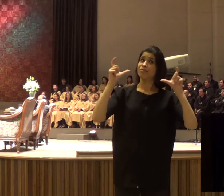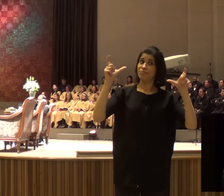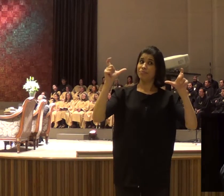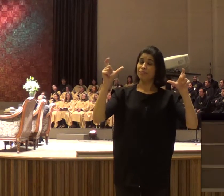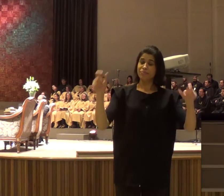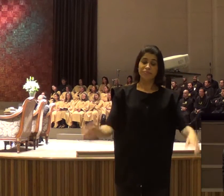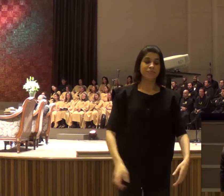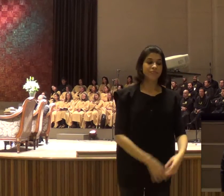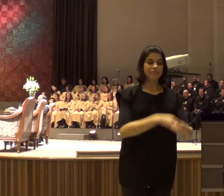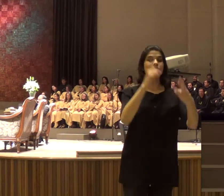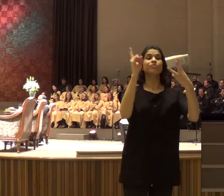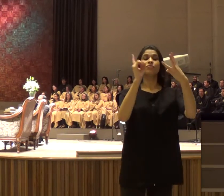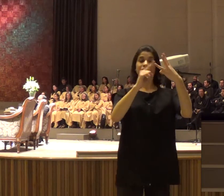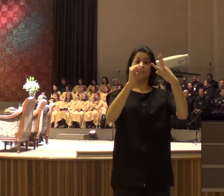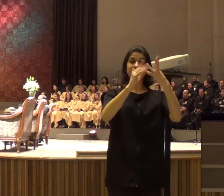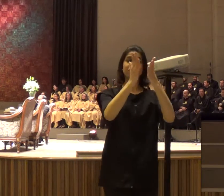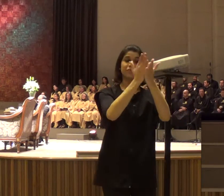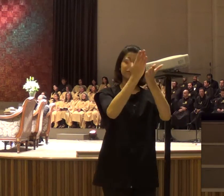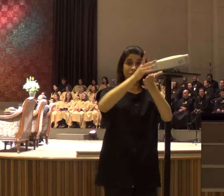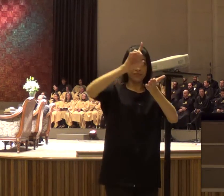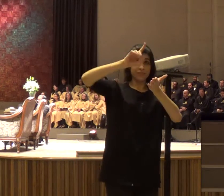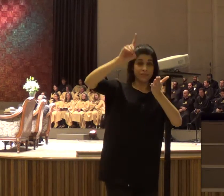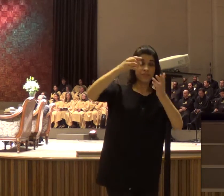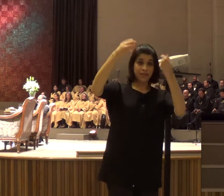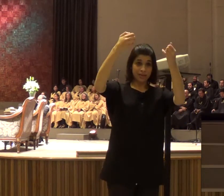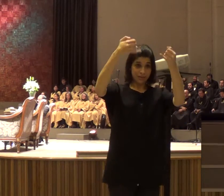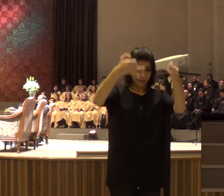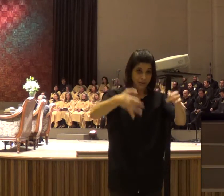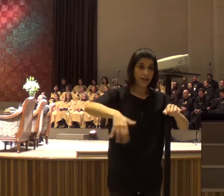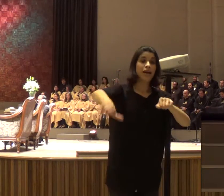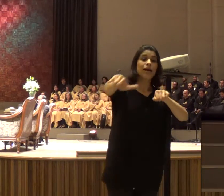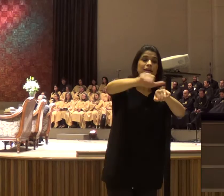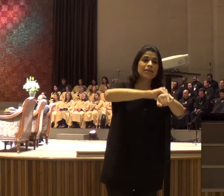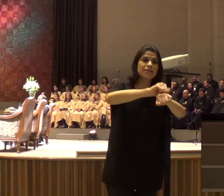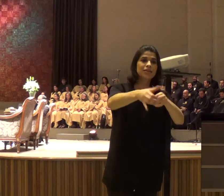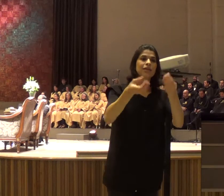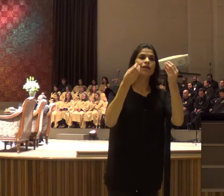coisa, que a Bíblia vai falar aqui para a gente, sobre a maneira, como Deus fala conosco,